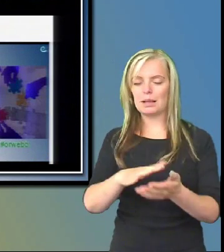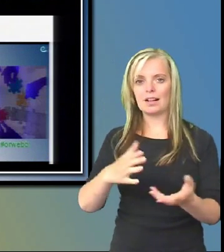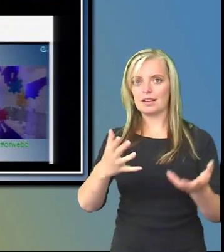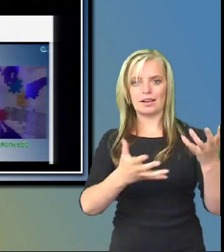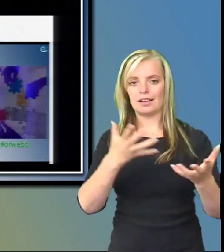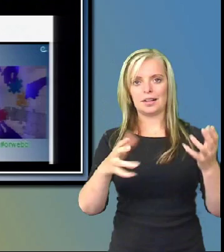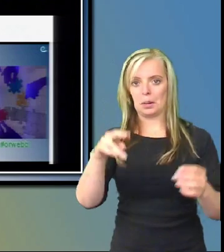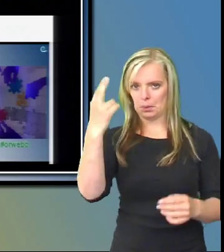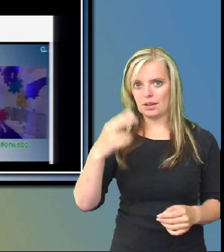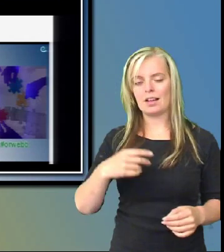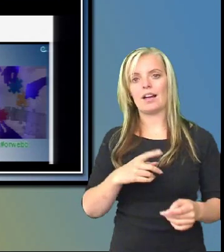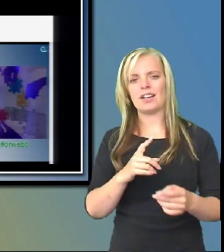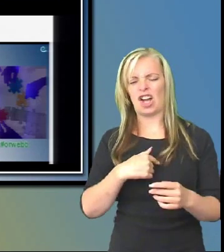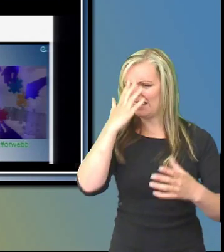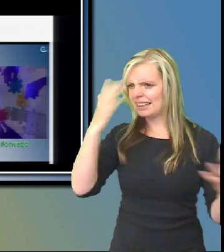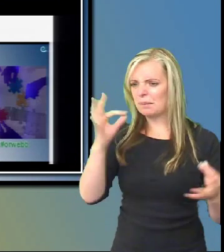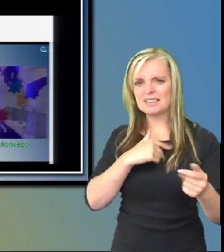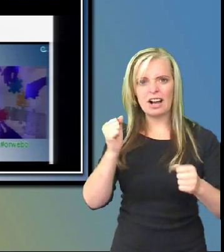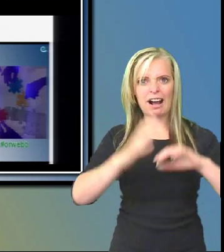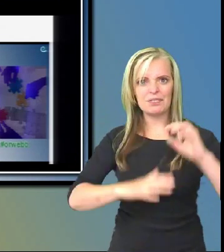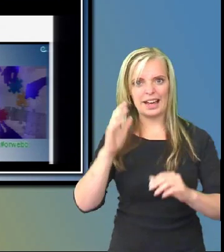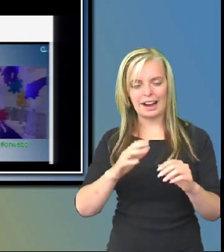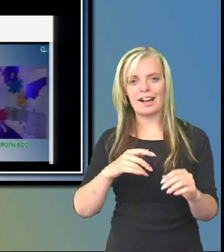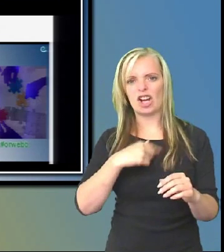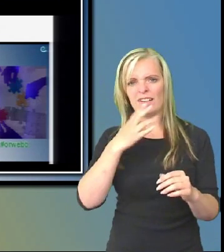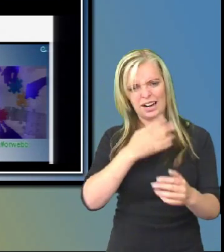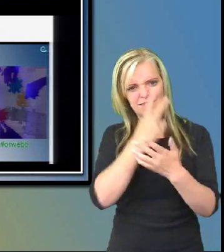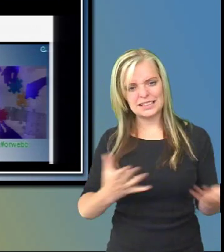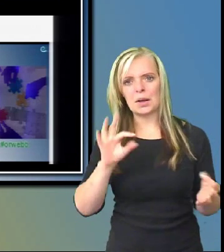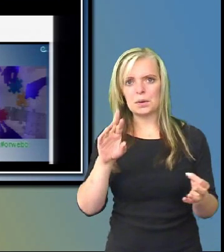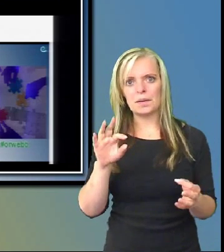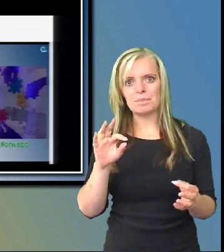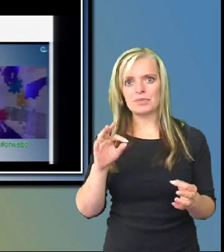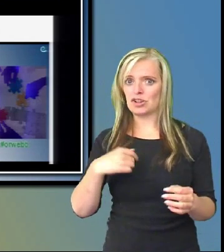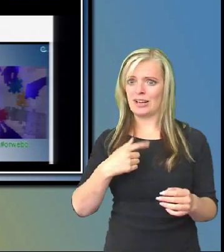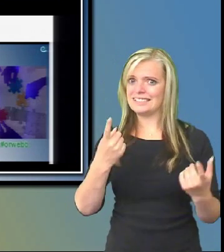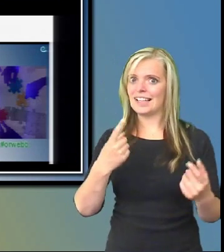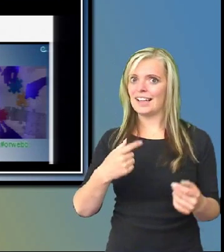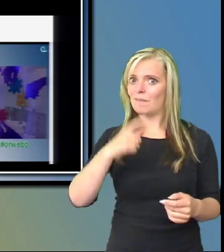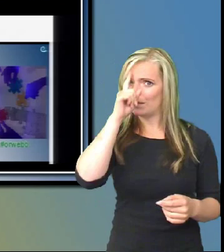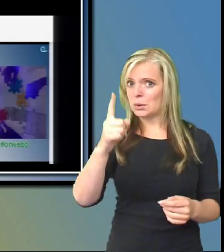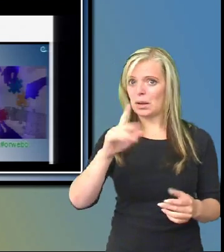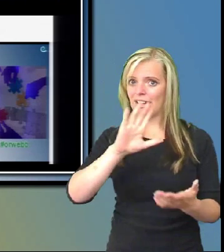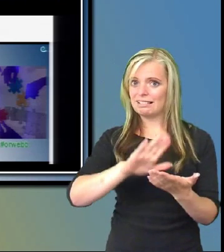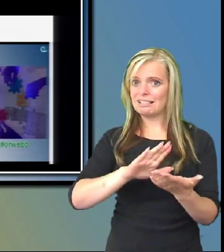Som jag inte riktigt vet hur vi ska hantera. Och jag lider mest med teckenspråkstolkarna. Så jag hoppas inte de får någon slags